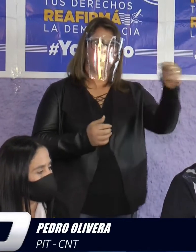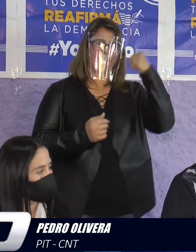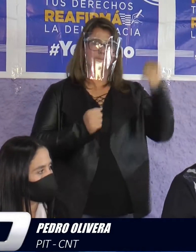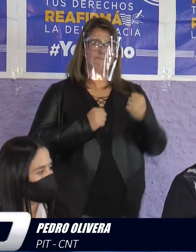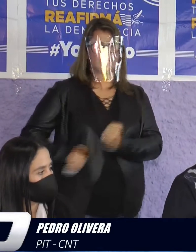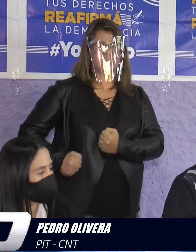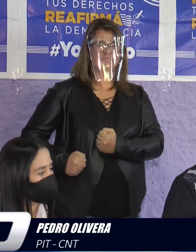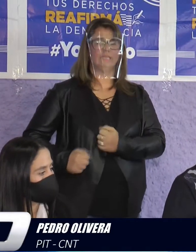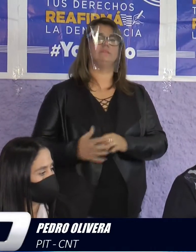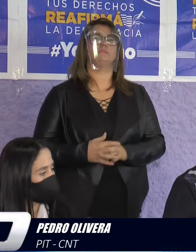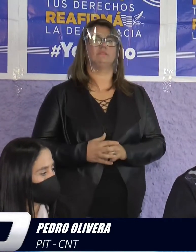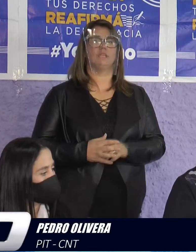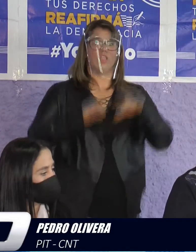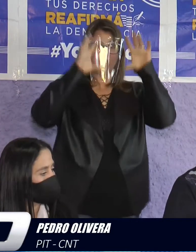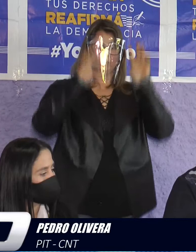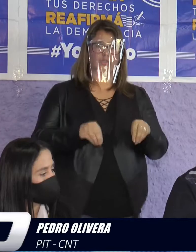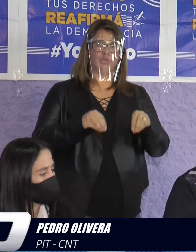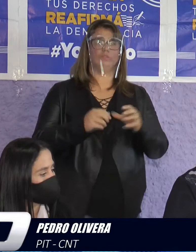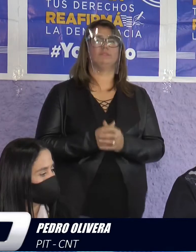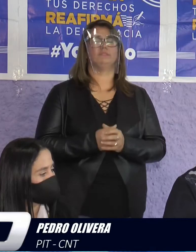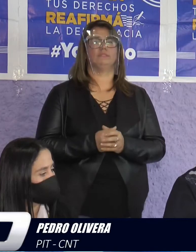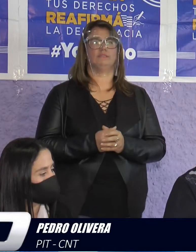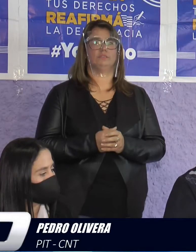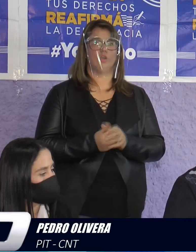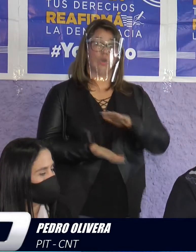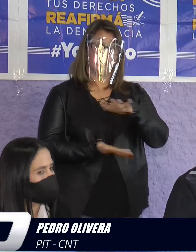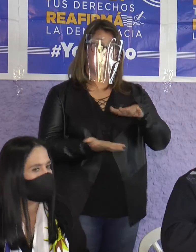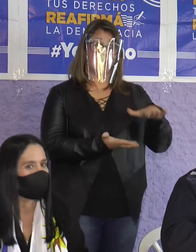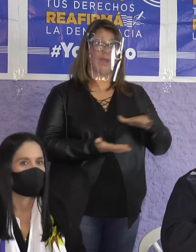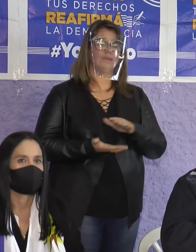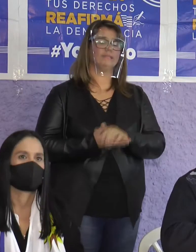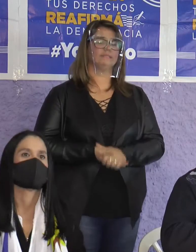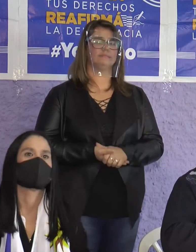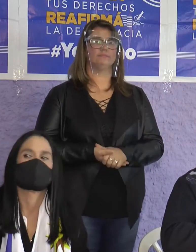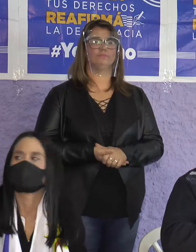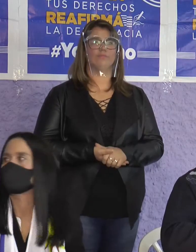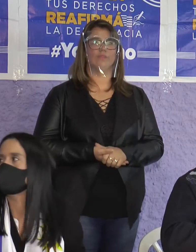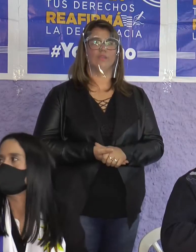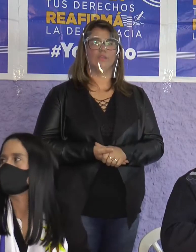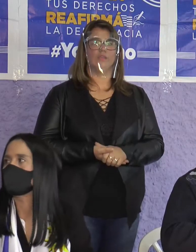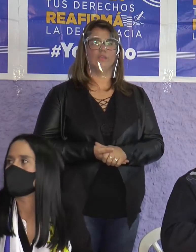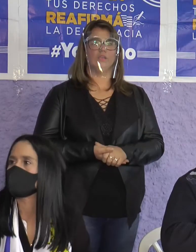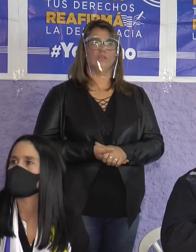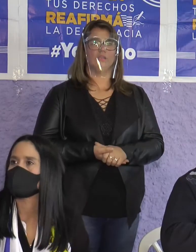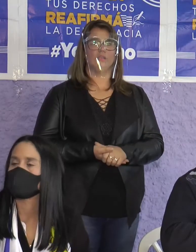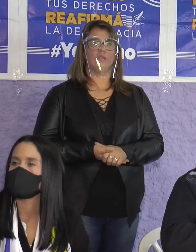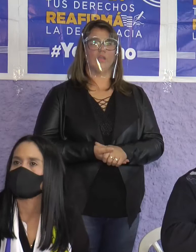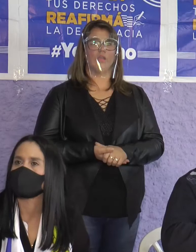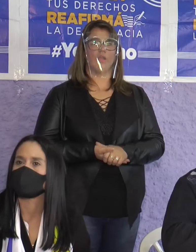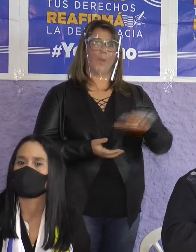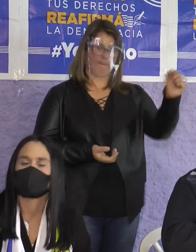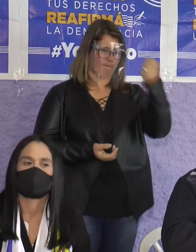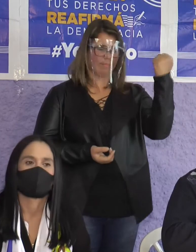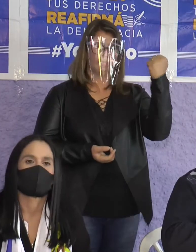histórico para nuestro país han logrado que esta hazaña como lo han